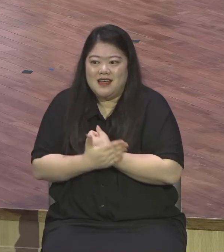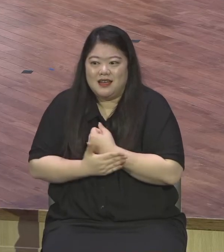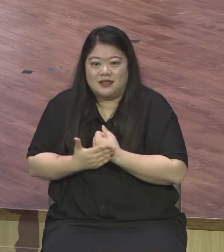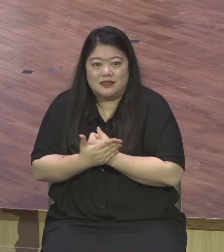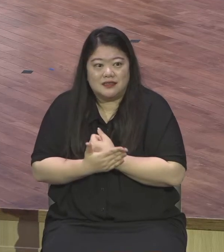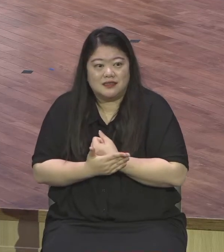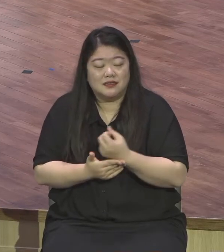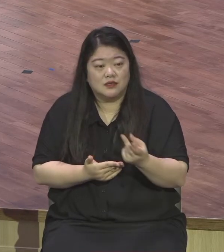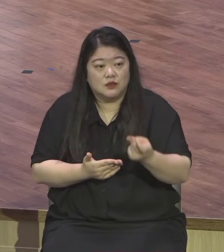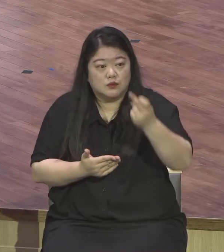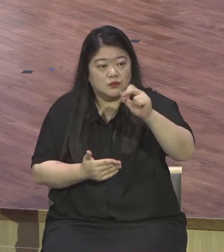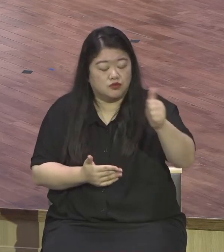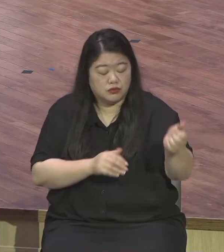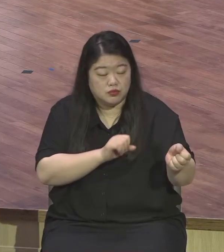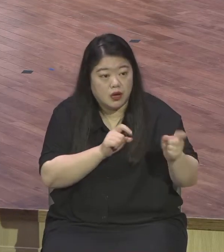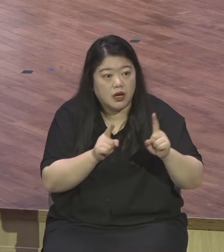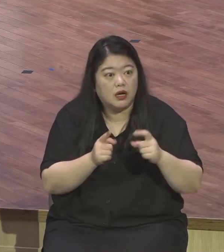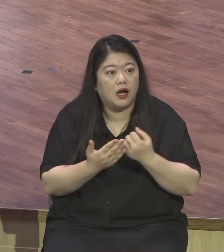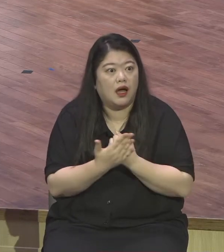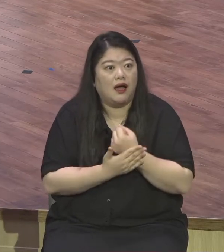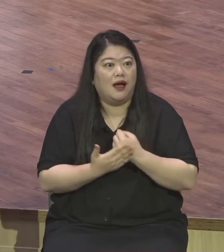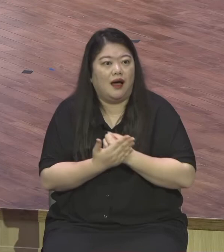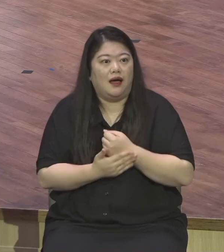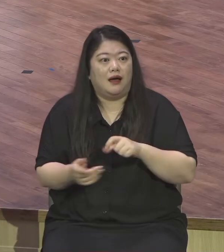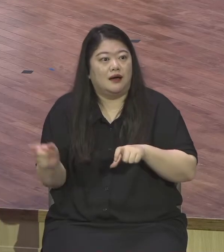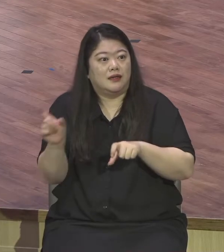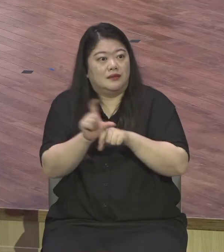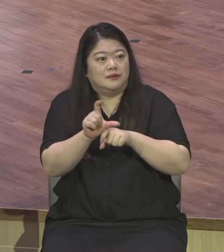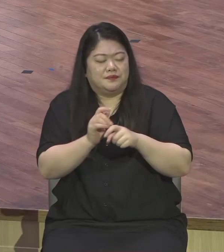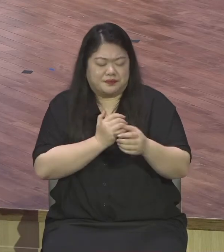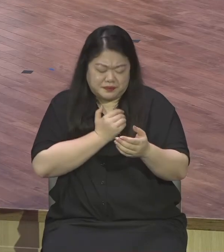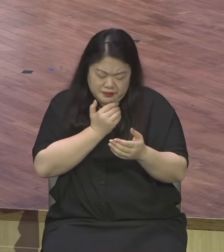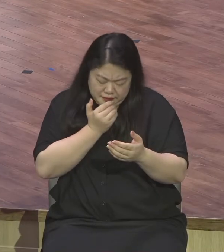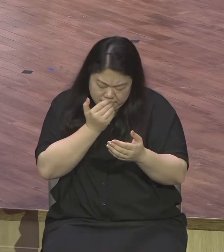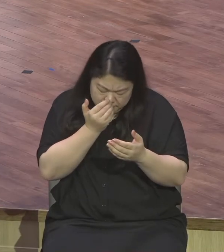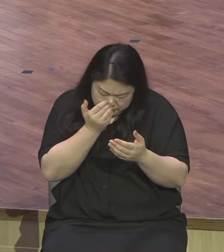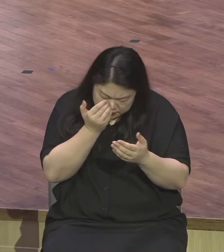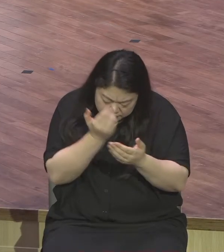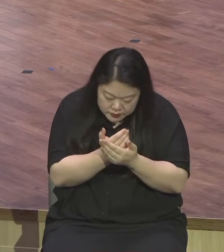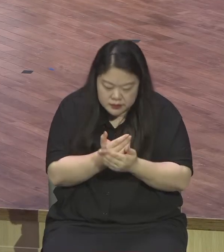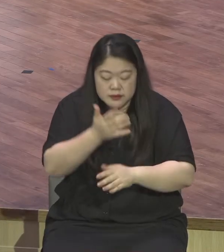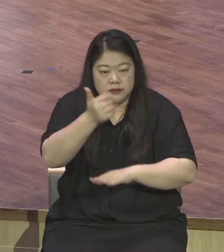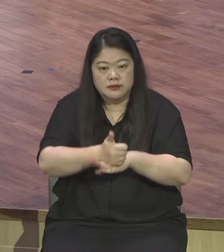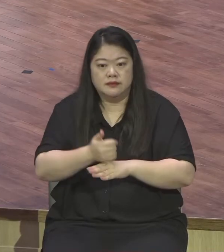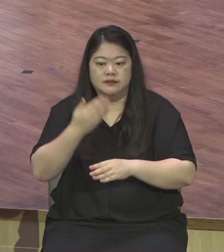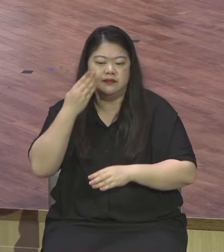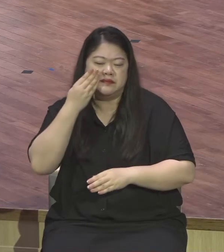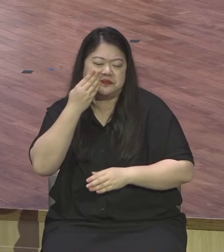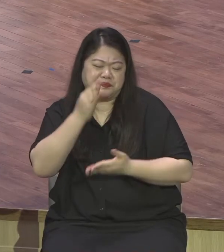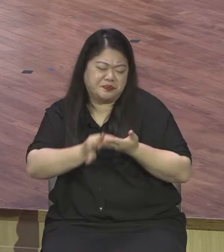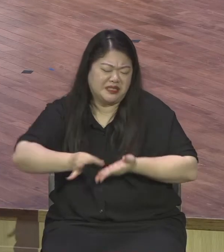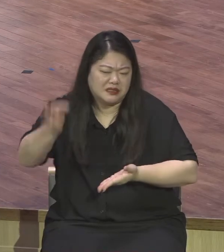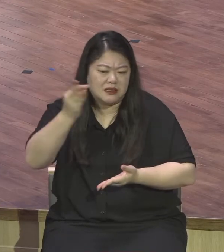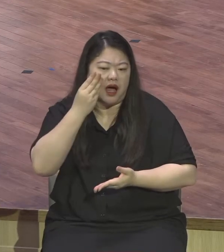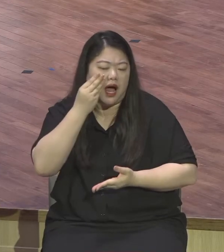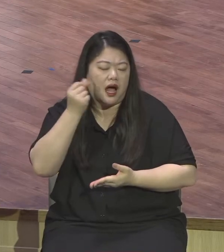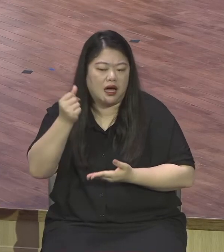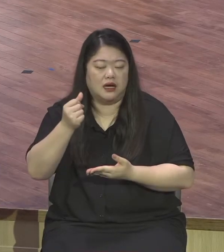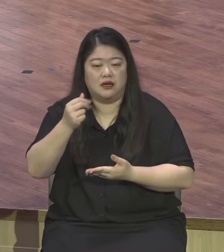그래서 어떻게 해서든지 예수님께 그 은혜에 대한 감사를 표시하고